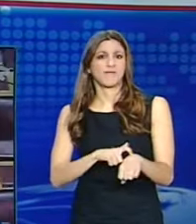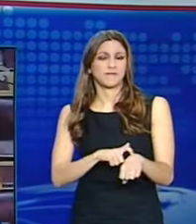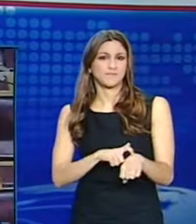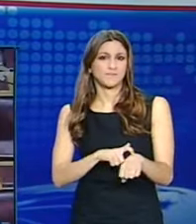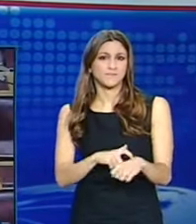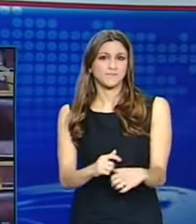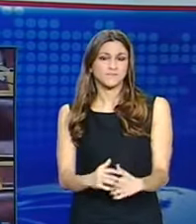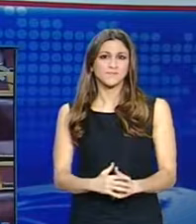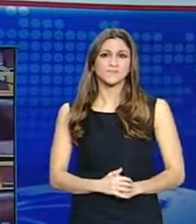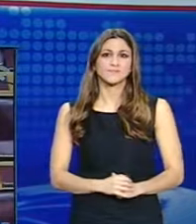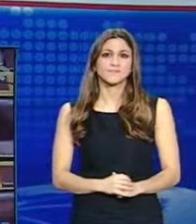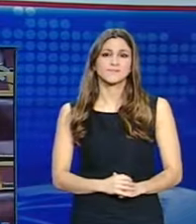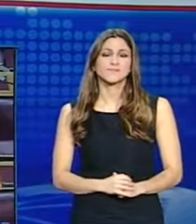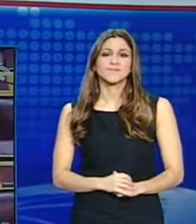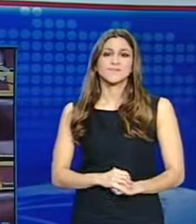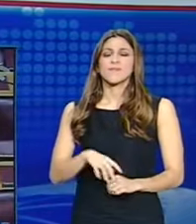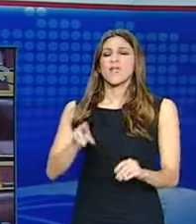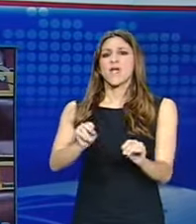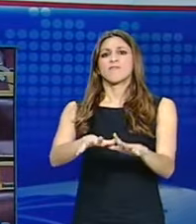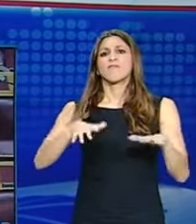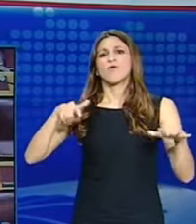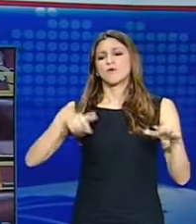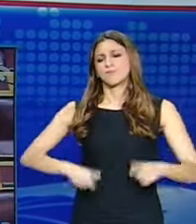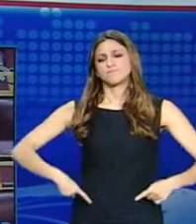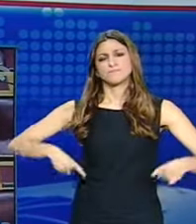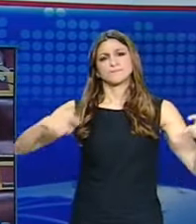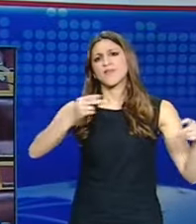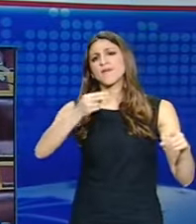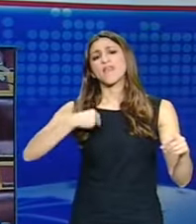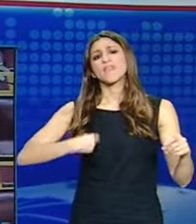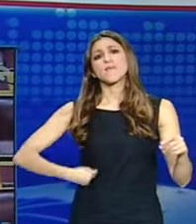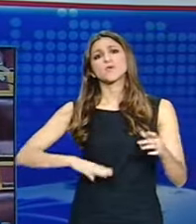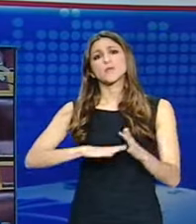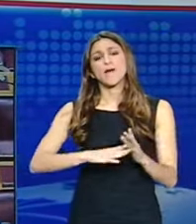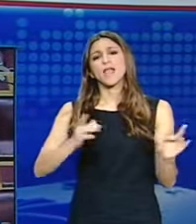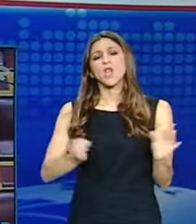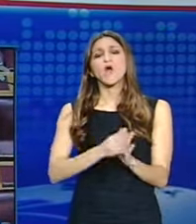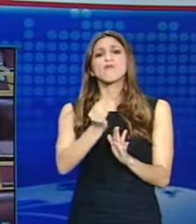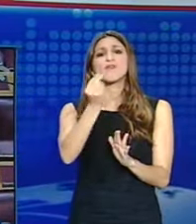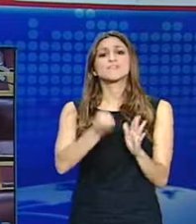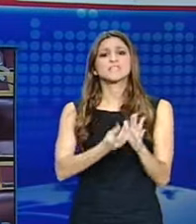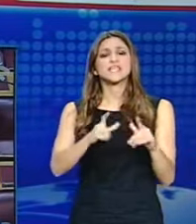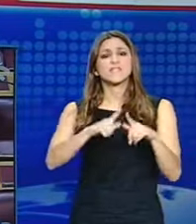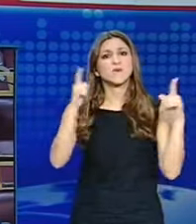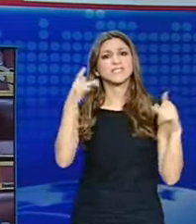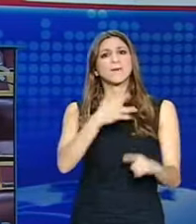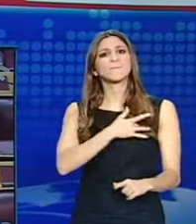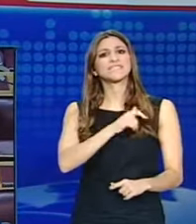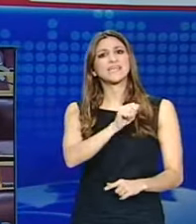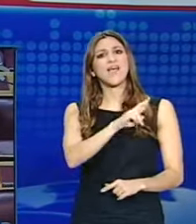Πολιτική αντιπαράθεση στη Βουλή για την απομάκρυνση των επίορκων μετά από ερώτηση του βουλευτή της Νέας Δημοκρατίας Ανδρέα Ψυχάρη, ο οποίος κατηγόρησε τον